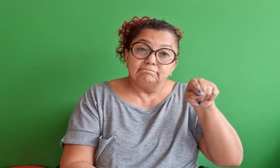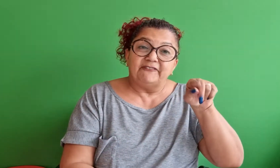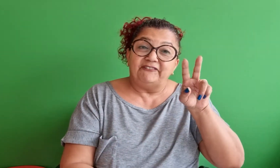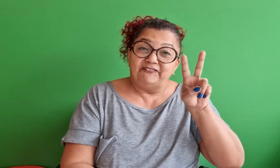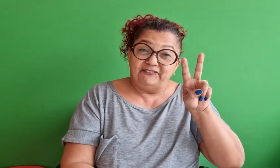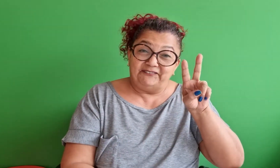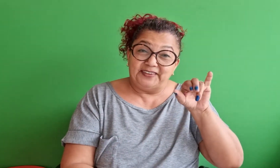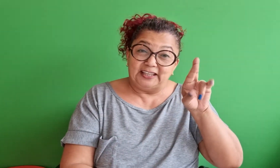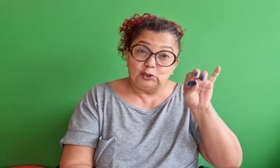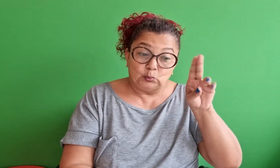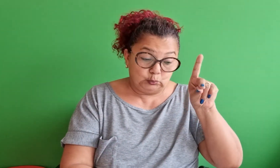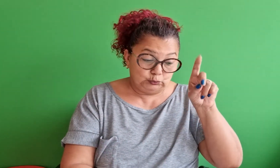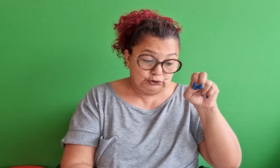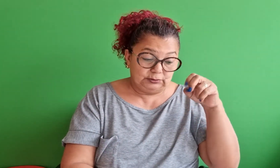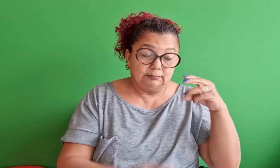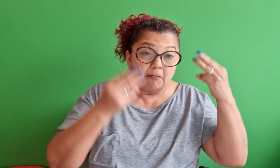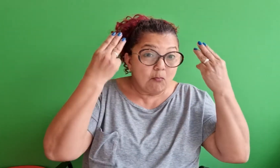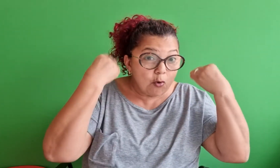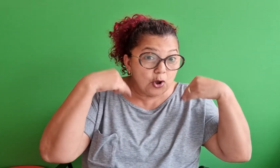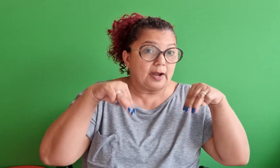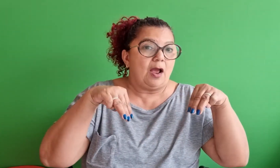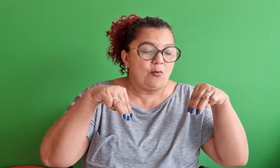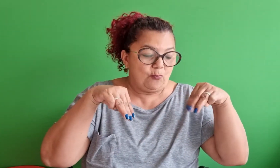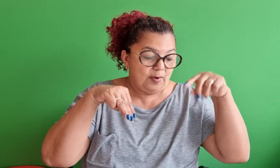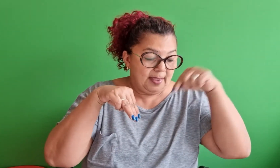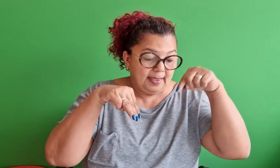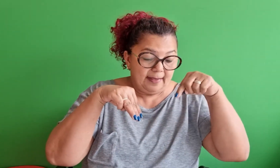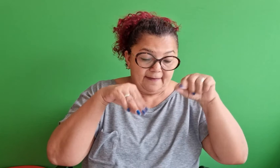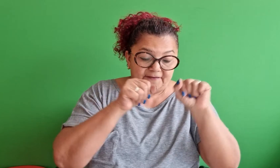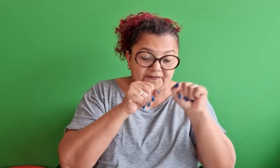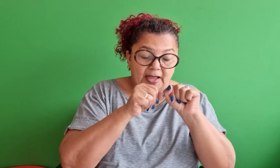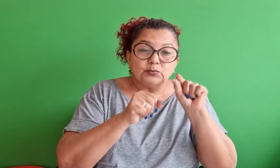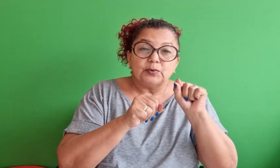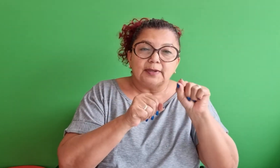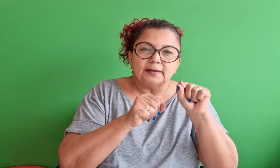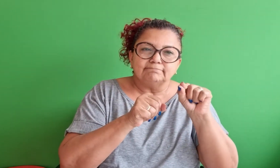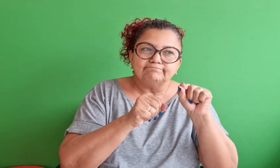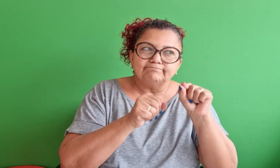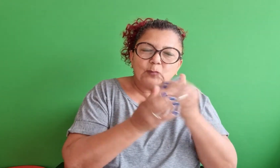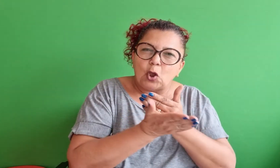Isso é sobre a virtude moral que ele faz.